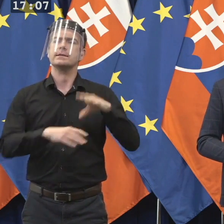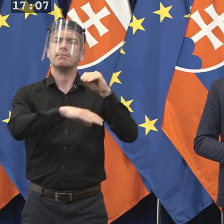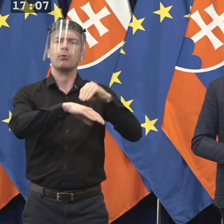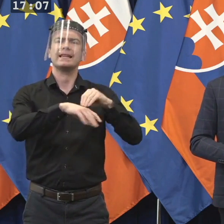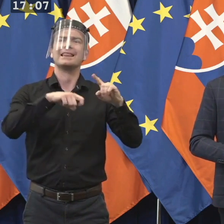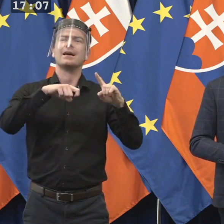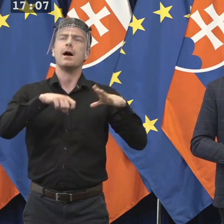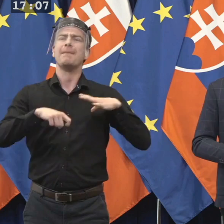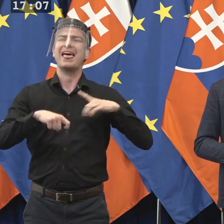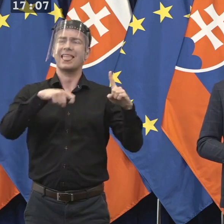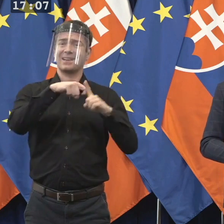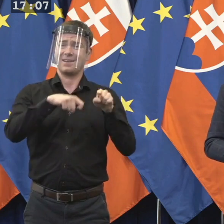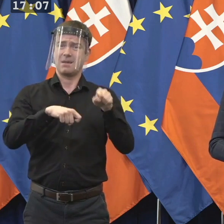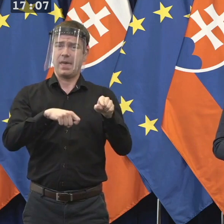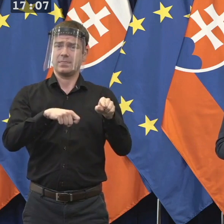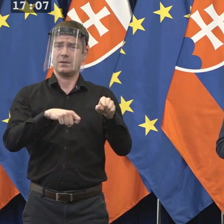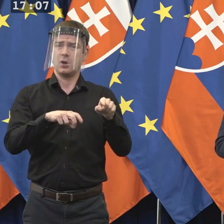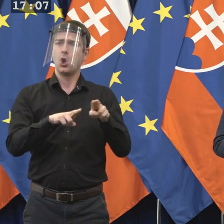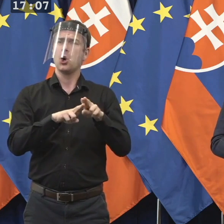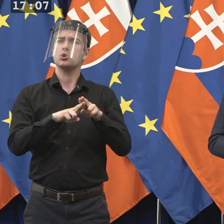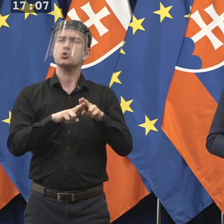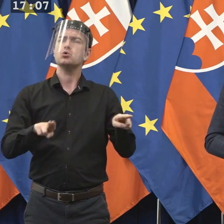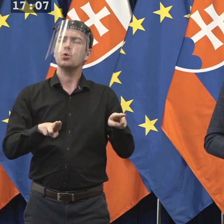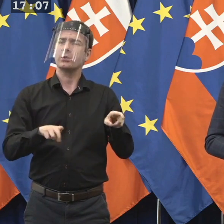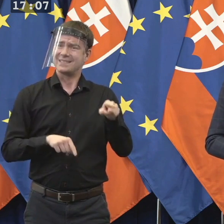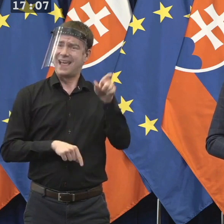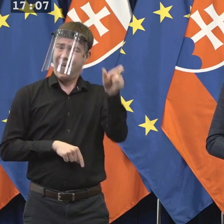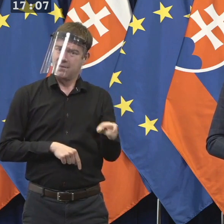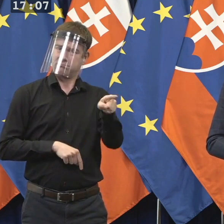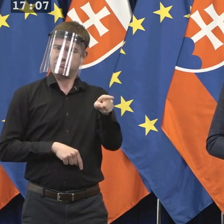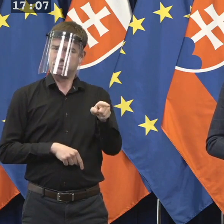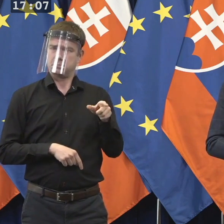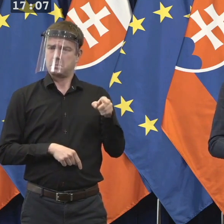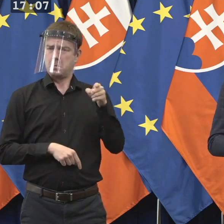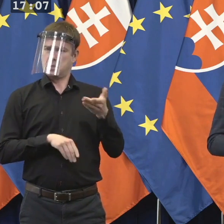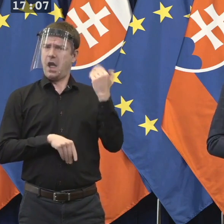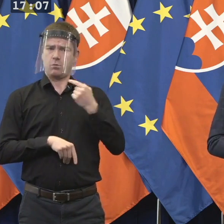programu výhlasení vlády ste teda hovorili, že by ste chceli, aby tam už nešli súdcovia, čiže prečo tento rozpor?